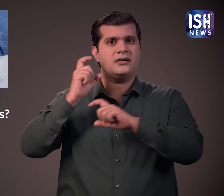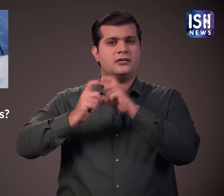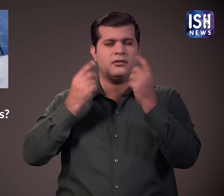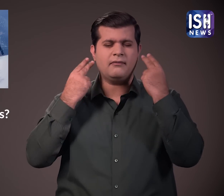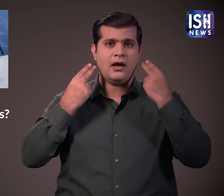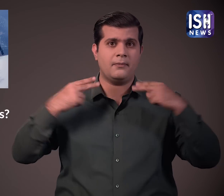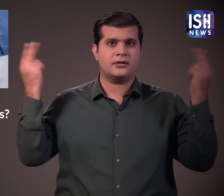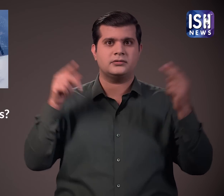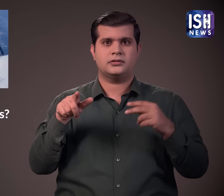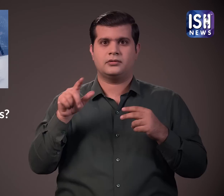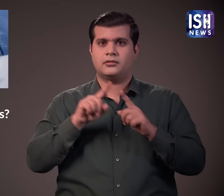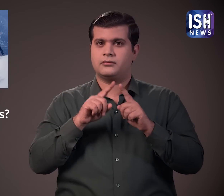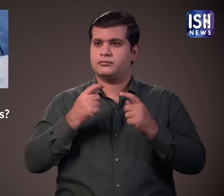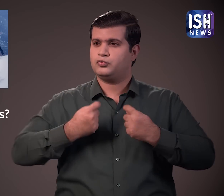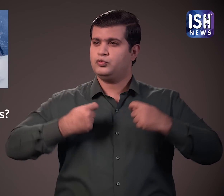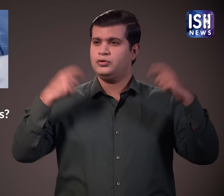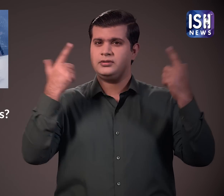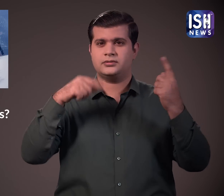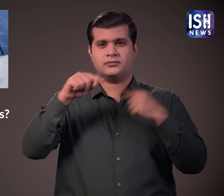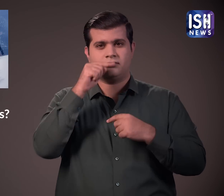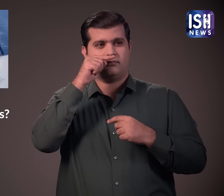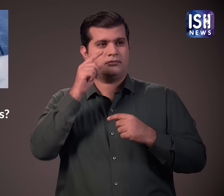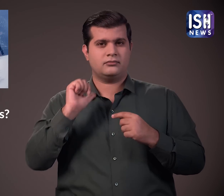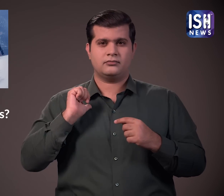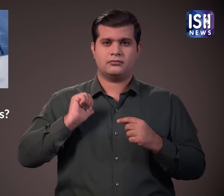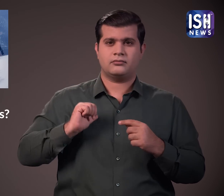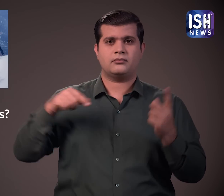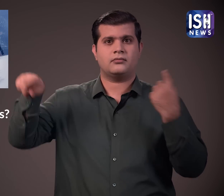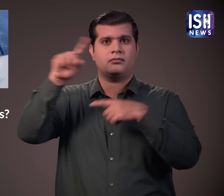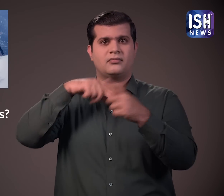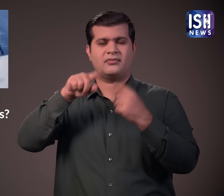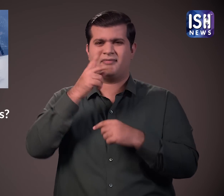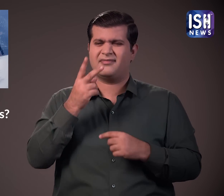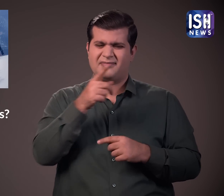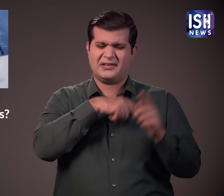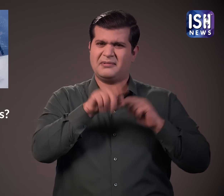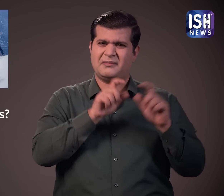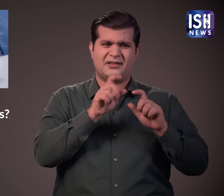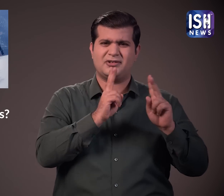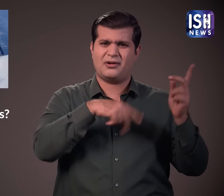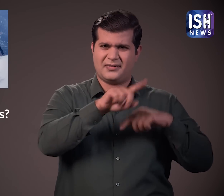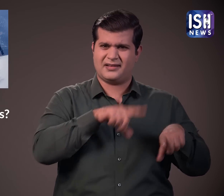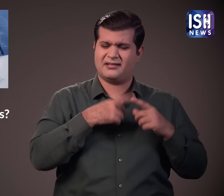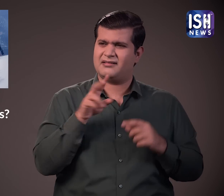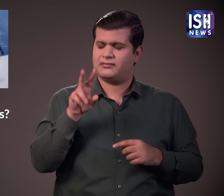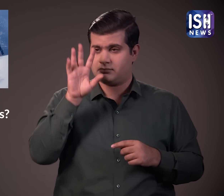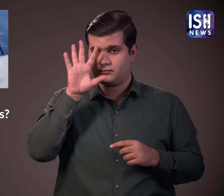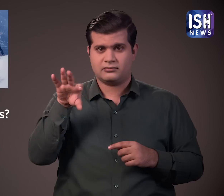क्योंकि यह एक लक्जरी ब्रैंड से संबंधित हैं सामान्य लोग इन अत्यंत उच्च कीमतों को समझ नहीं पाते